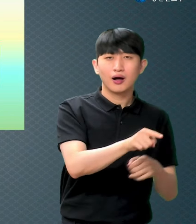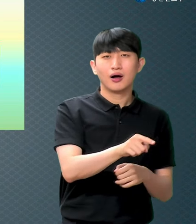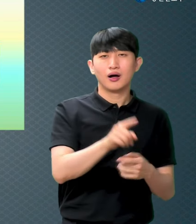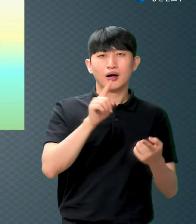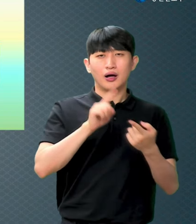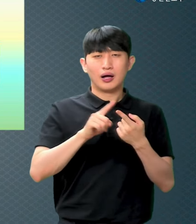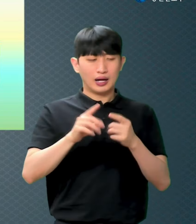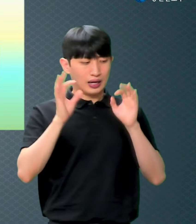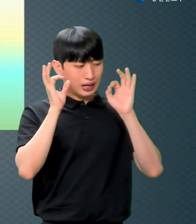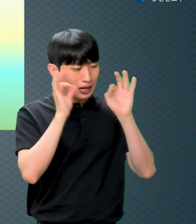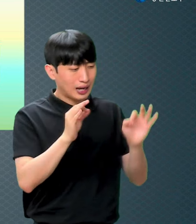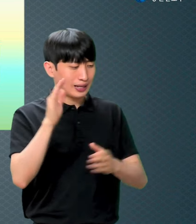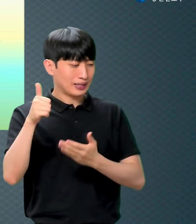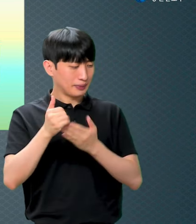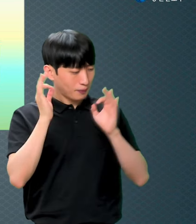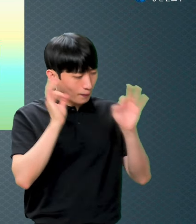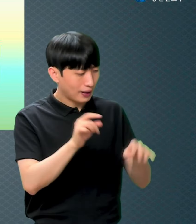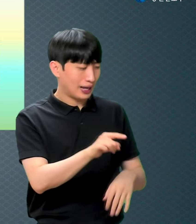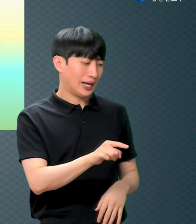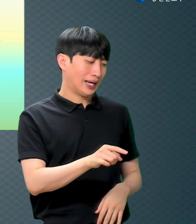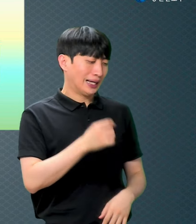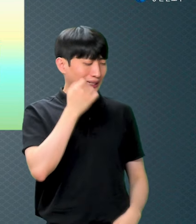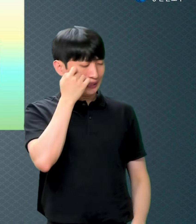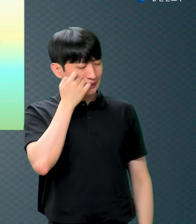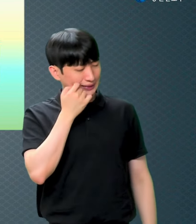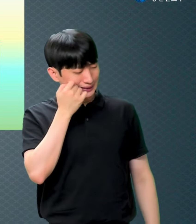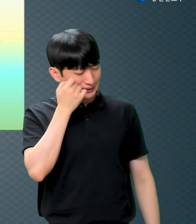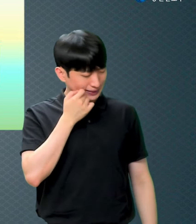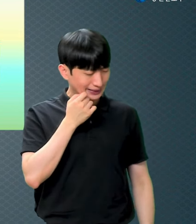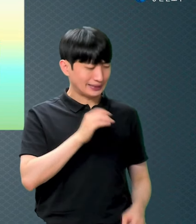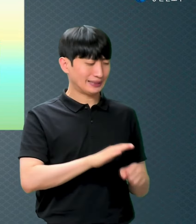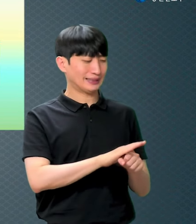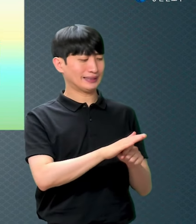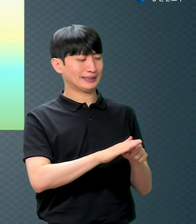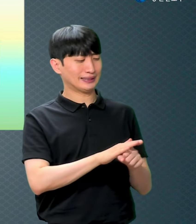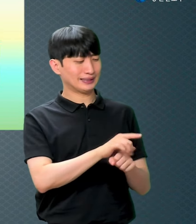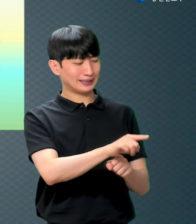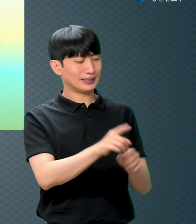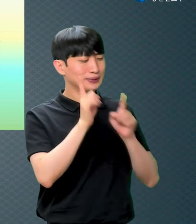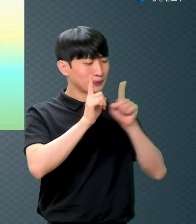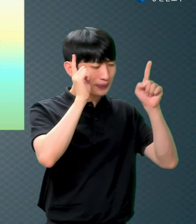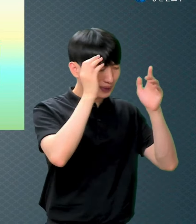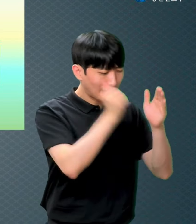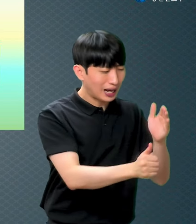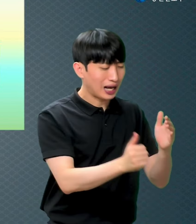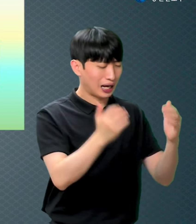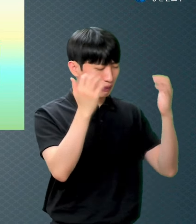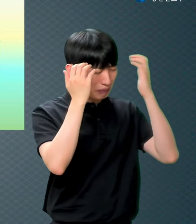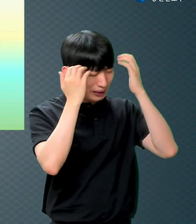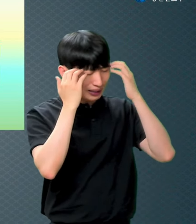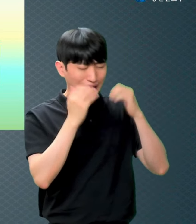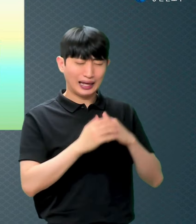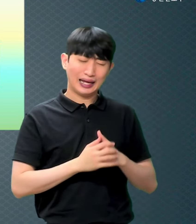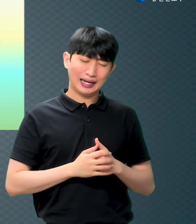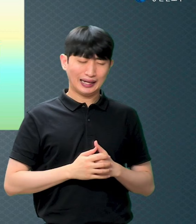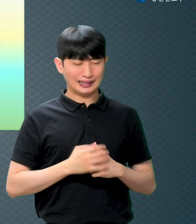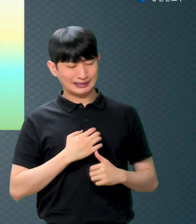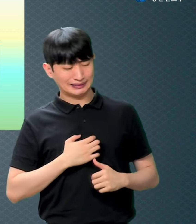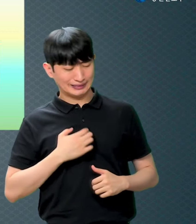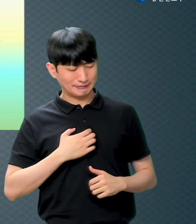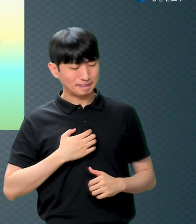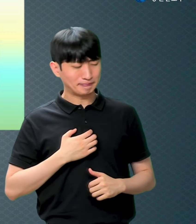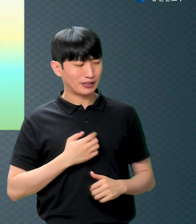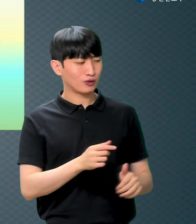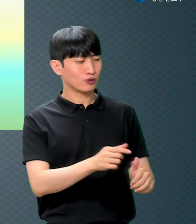하나님이 날 보고 아이고 저것이 지옥 가서 얼마나 힘들까 불쌍하니까 그래서 구원해